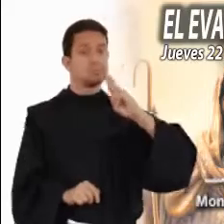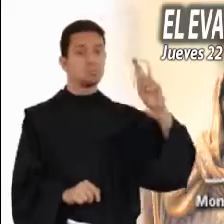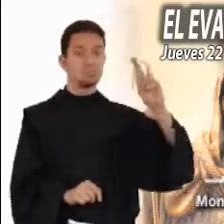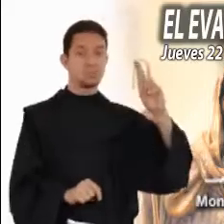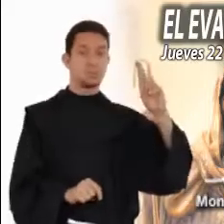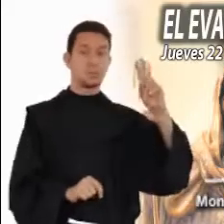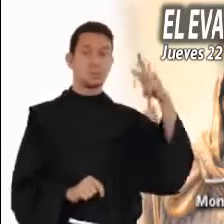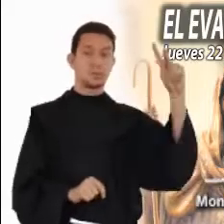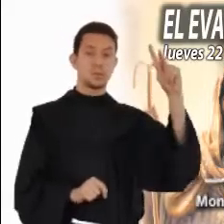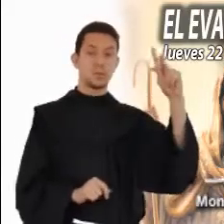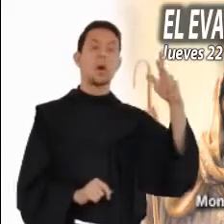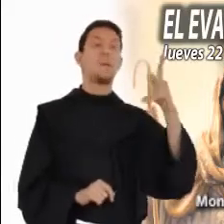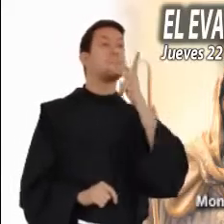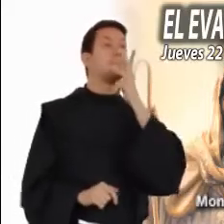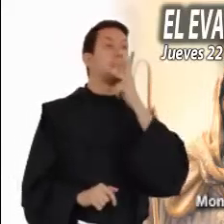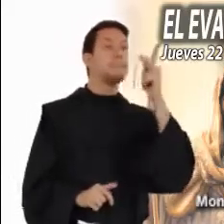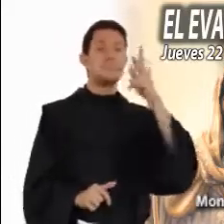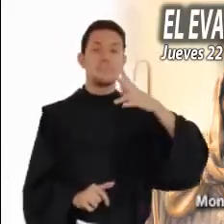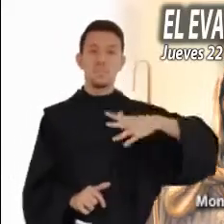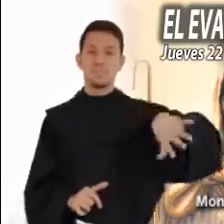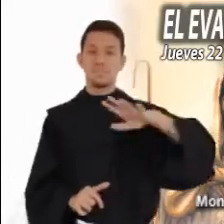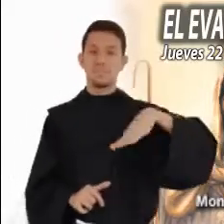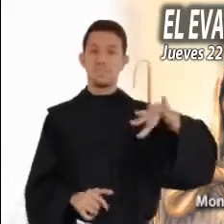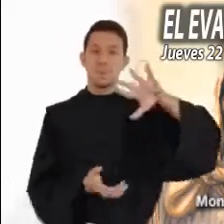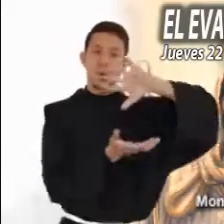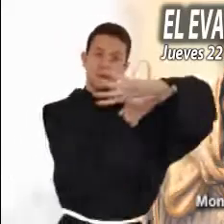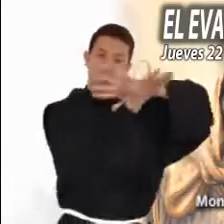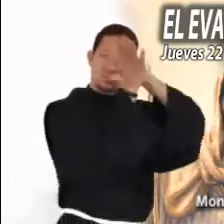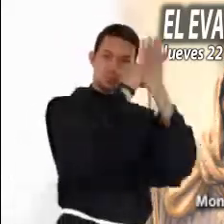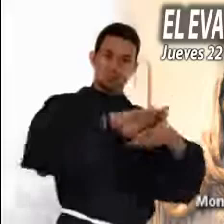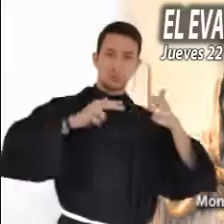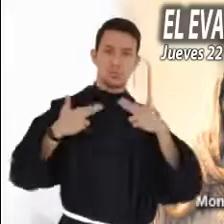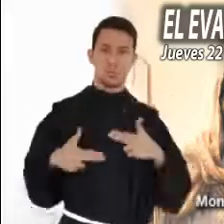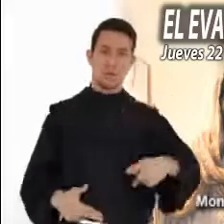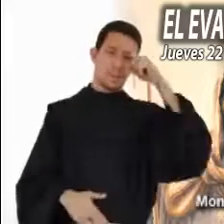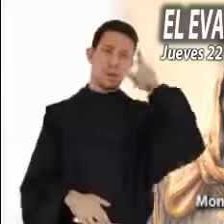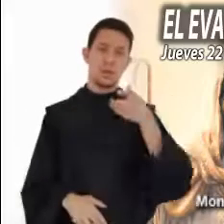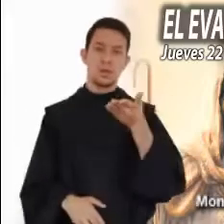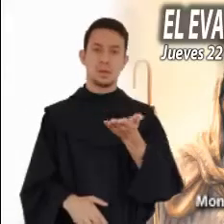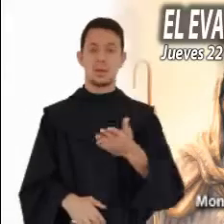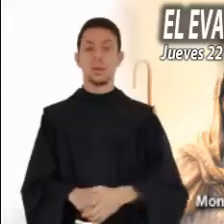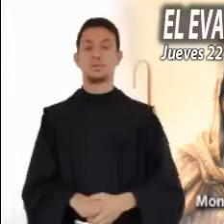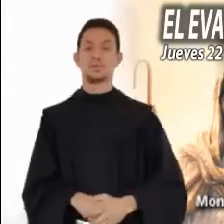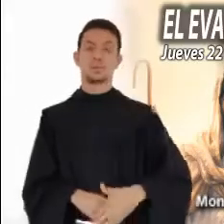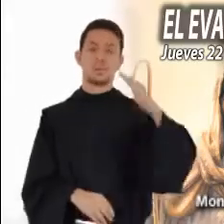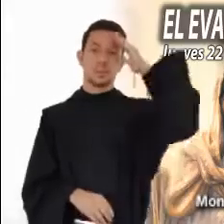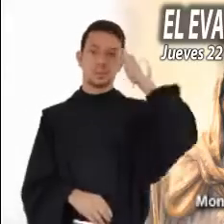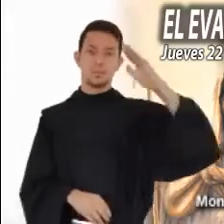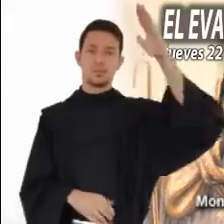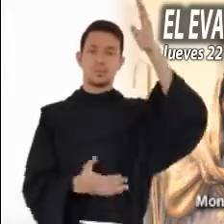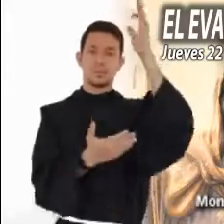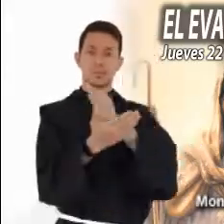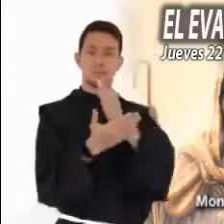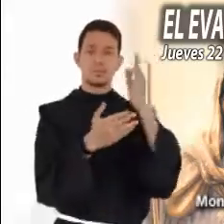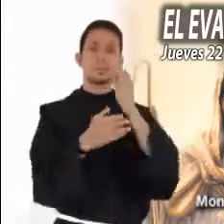responder a esa palabra que te busca, que se ha hecho hombre por ti. El